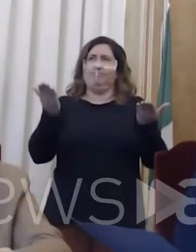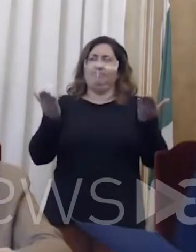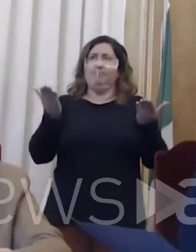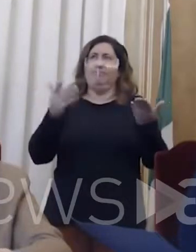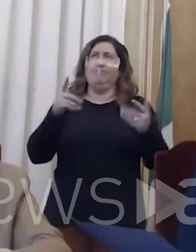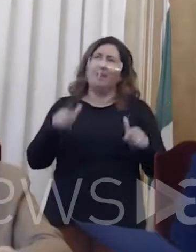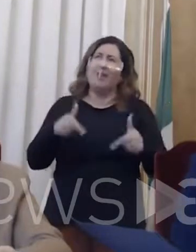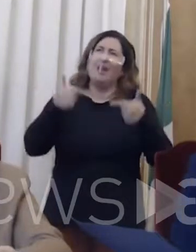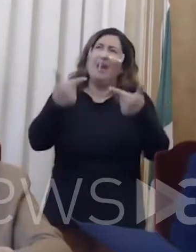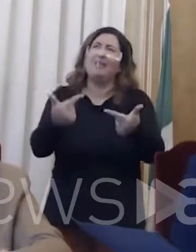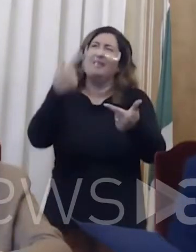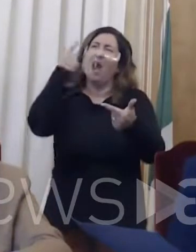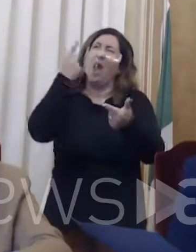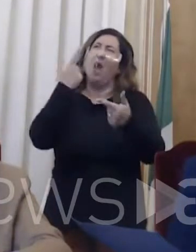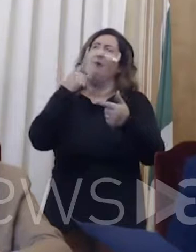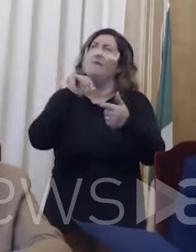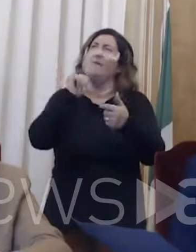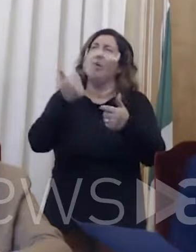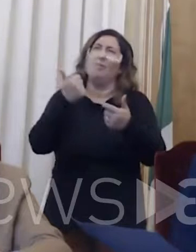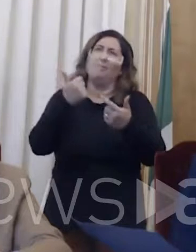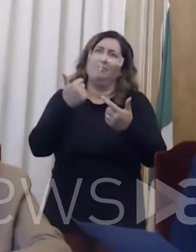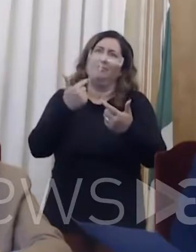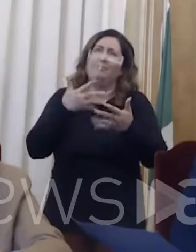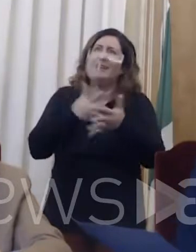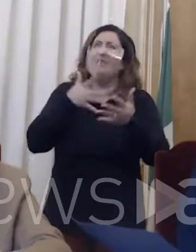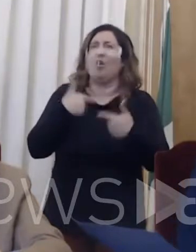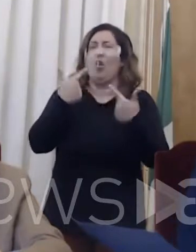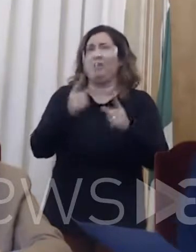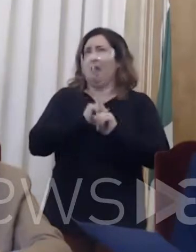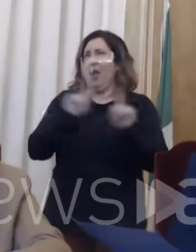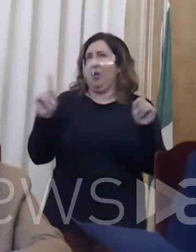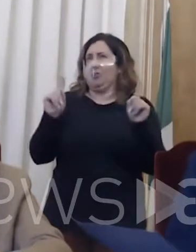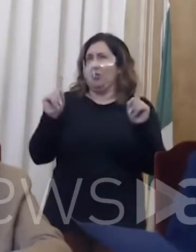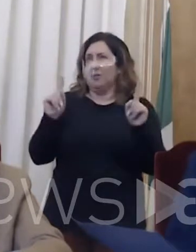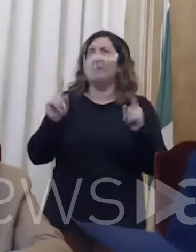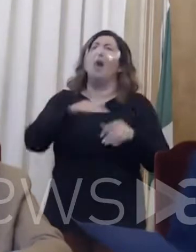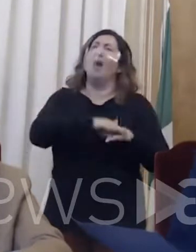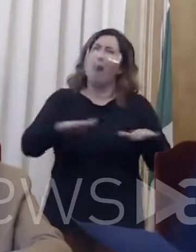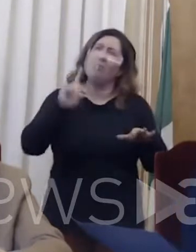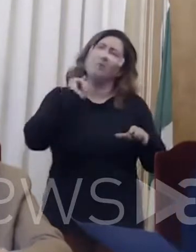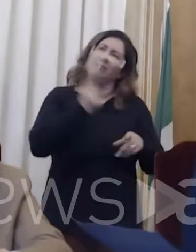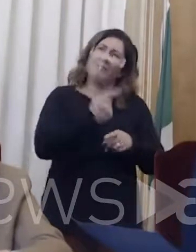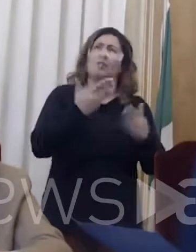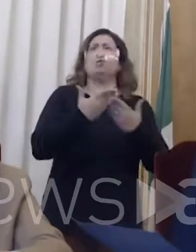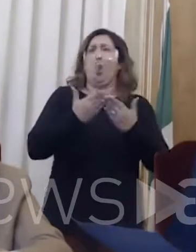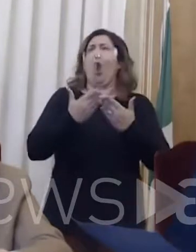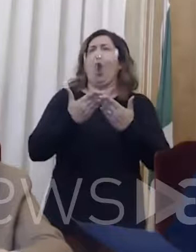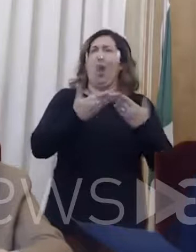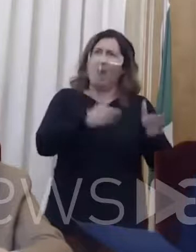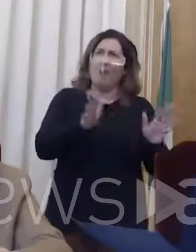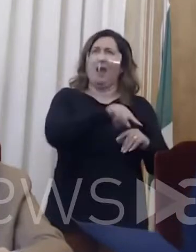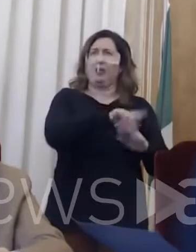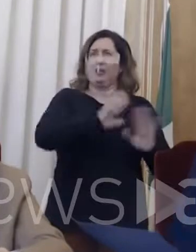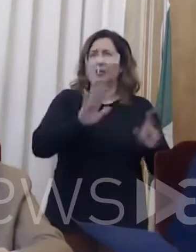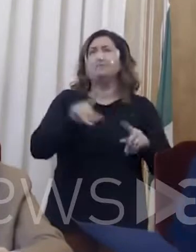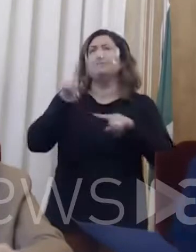impattante possibile, innanzitutto sui bambini con le scuole aperte e dall'altra parte anche sui